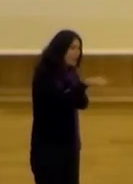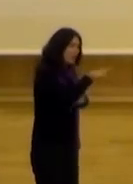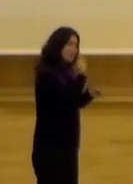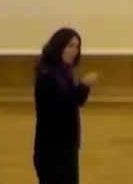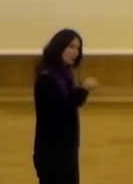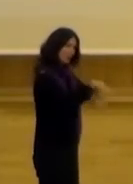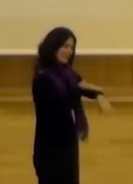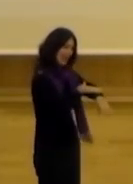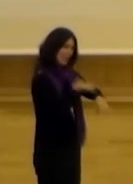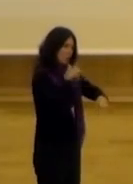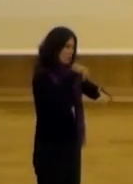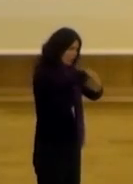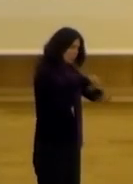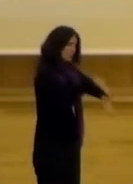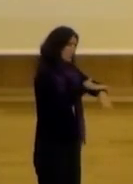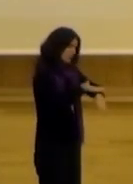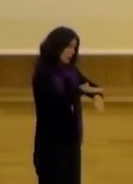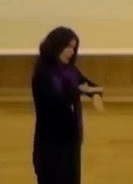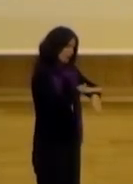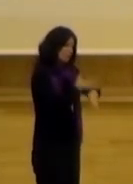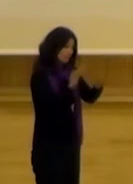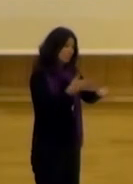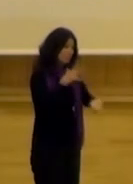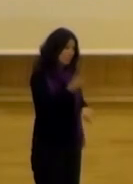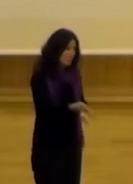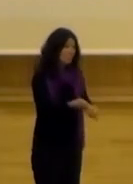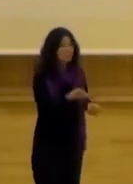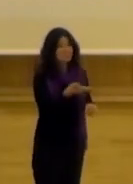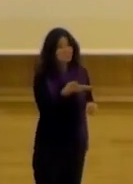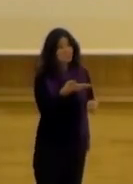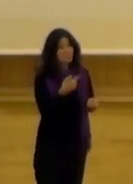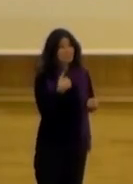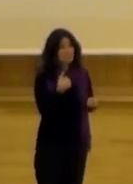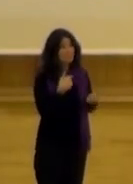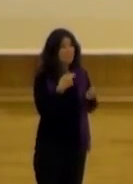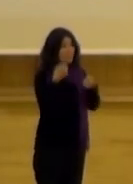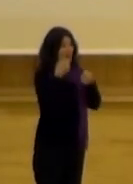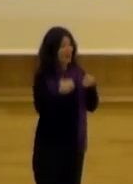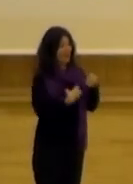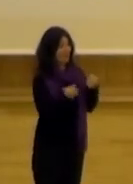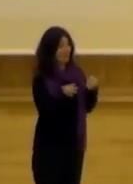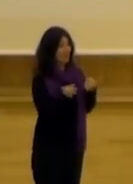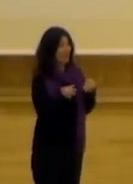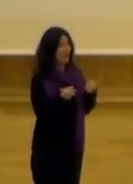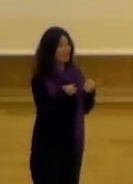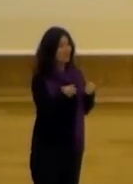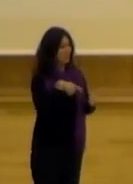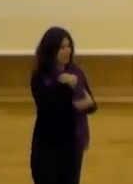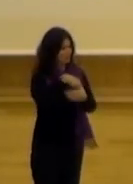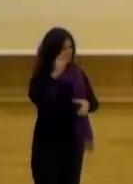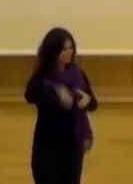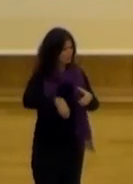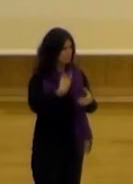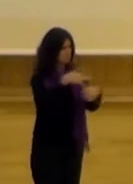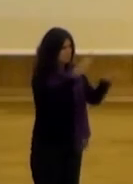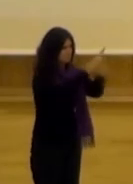Estado como Estado no de gobierno sino entonces por eso se enfocaba más en el funcionario que es el que se queda más allá de los